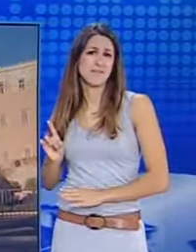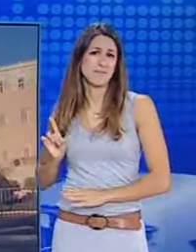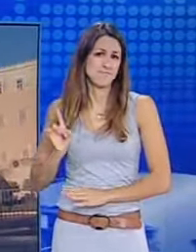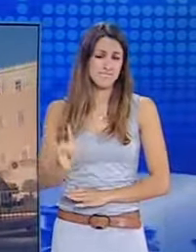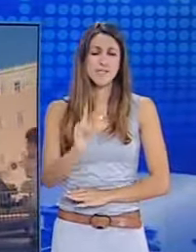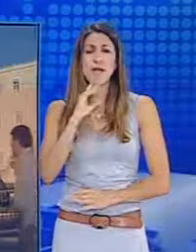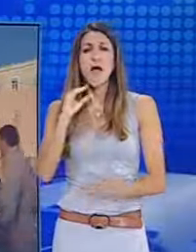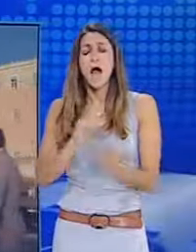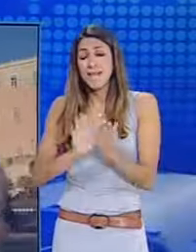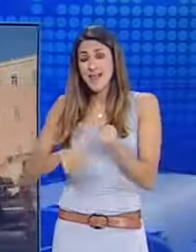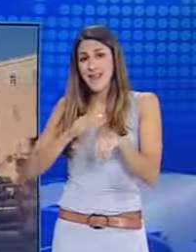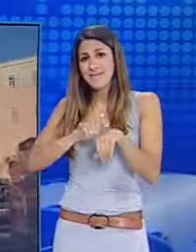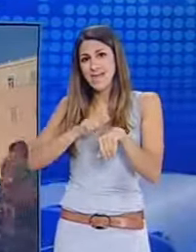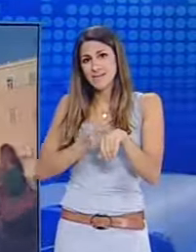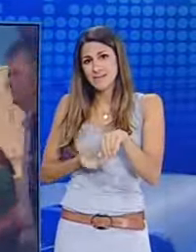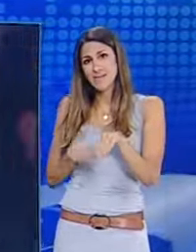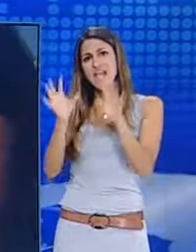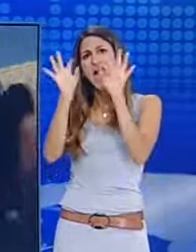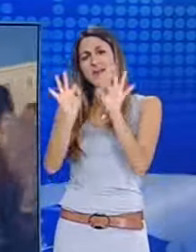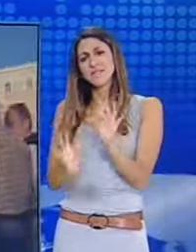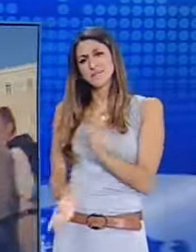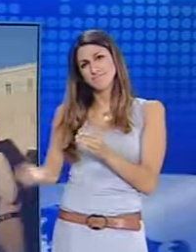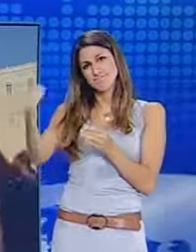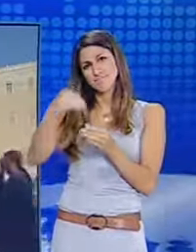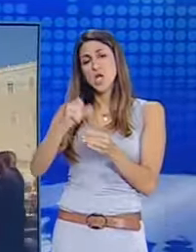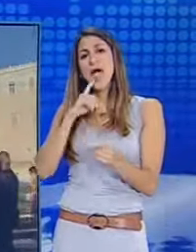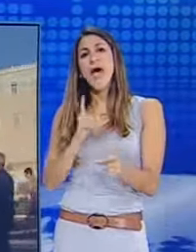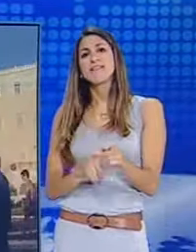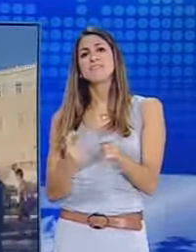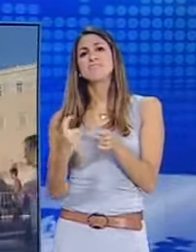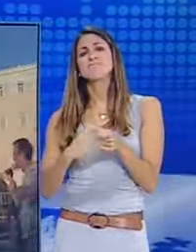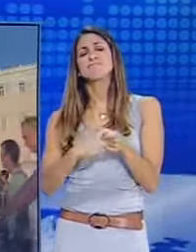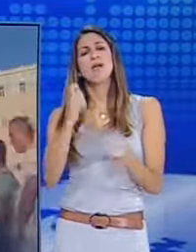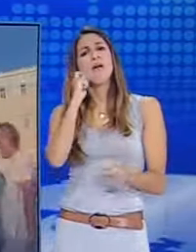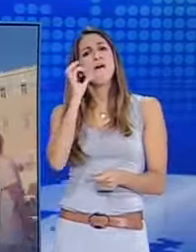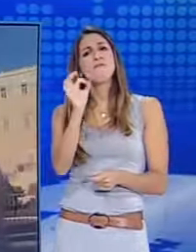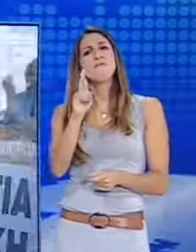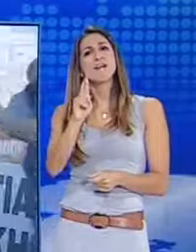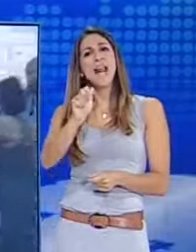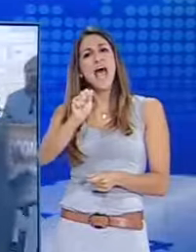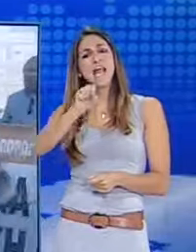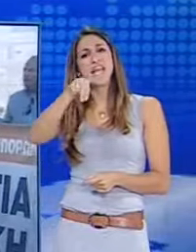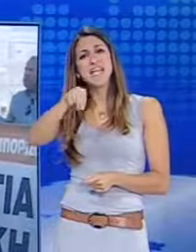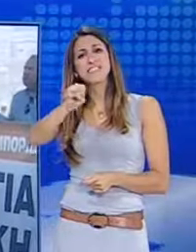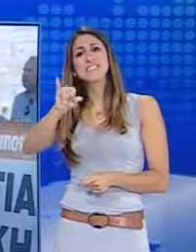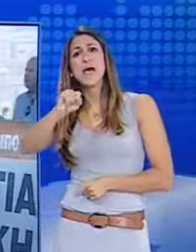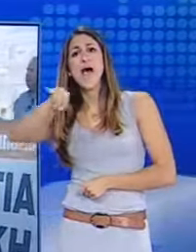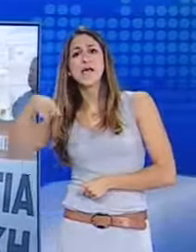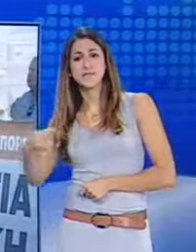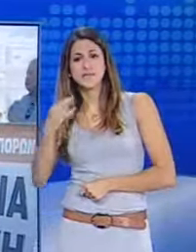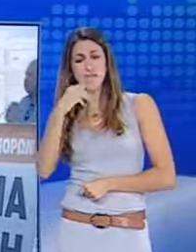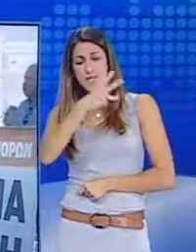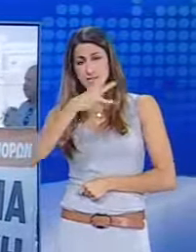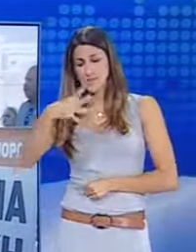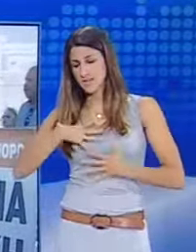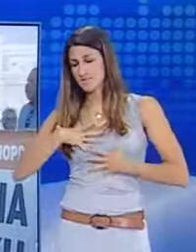στιγμή ήρθε τροπολογία για να ενταθούν στο άνοιγμα και τα καταστήματα που υπάγονται σε εταιρείας franchise, γεγονός που προκάλεσε την αντίβραση του ΣΥΡΙΖΑ που έκανε λόγο